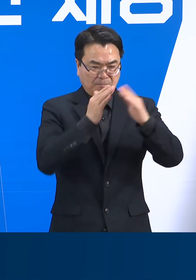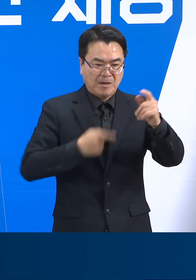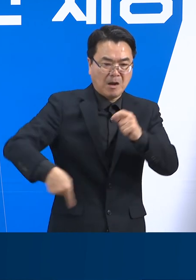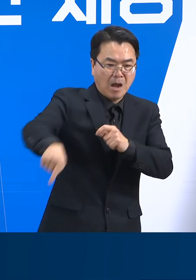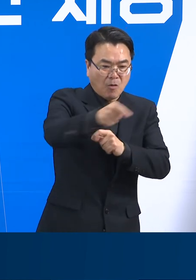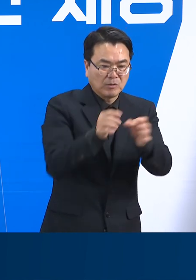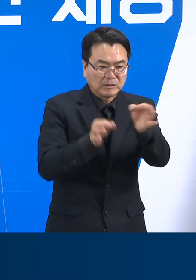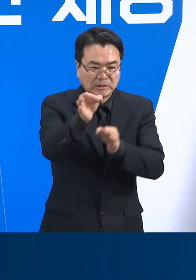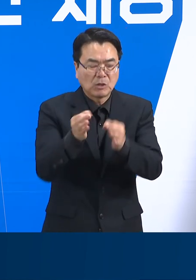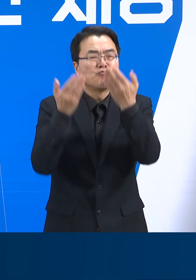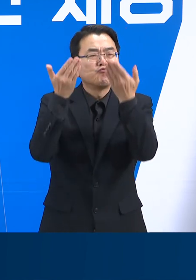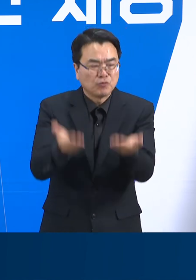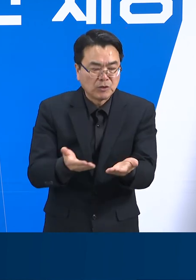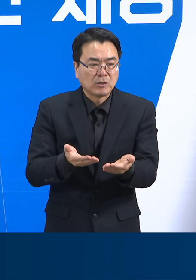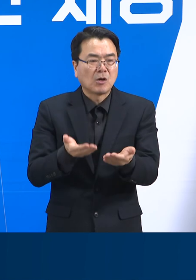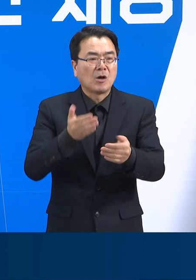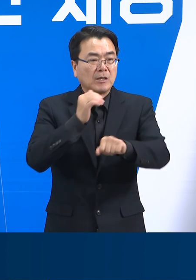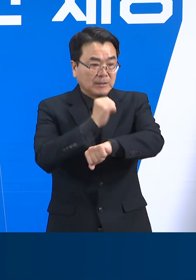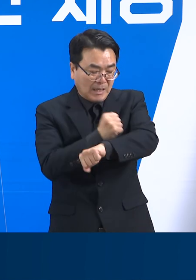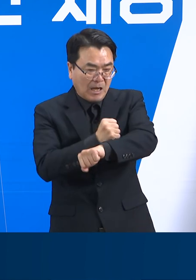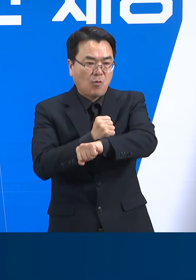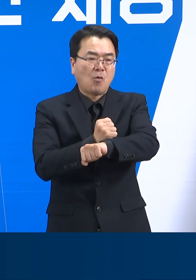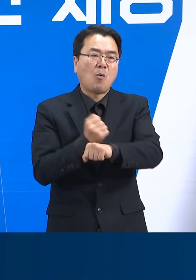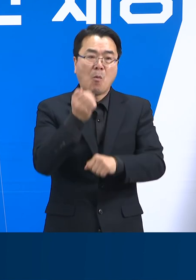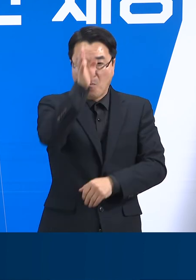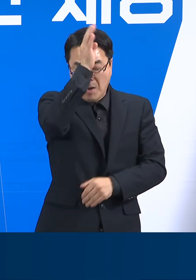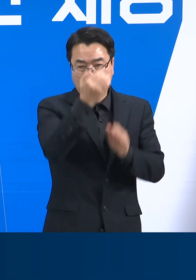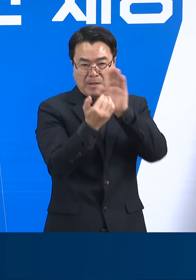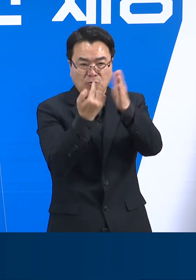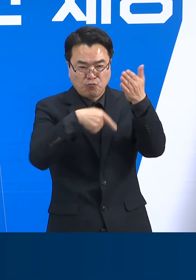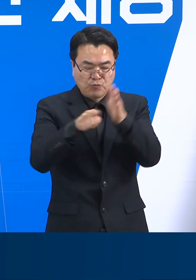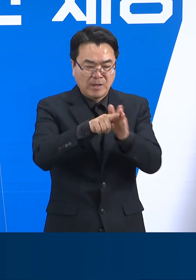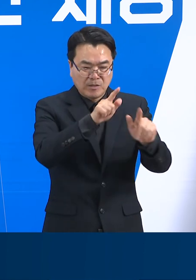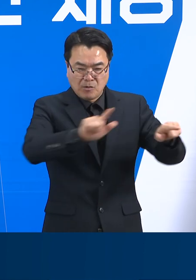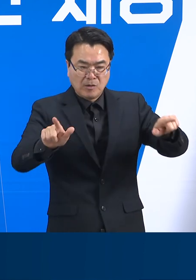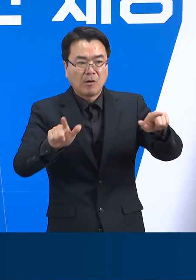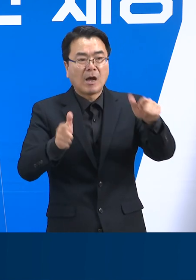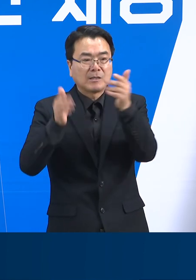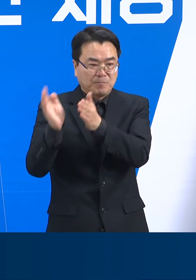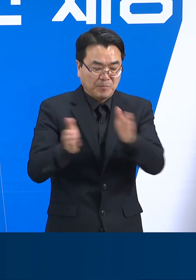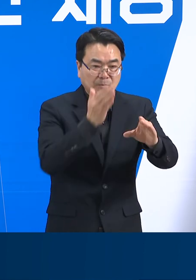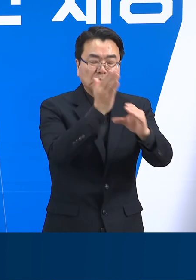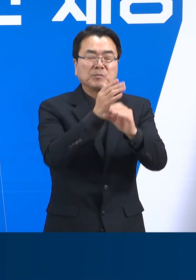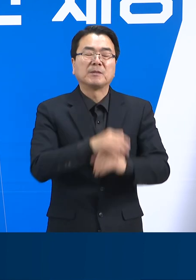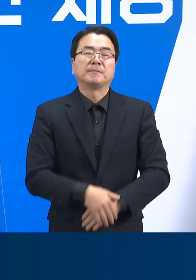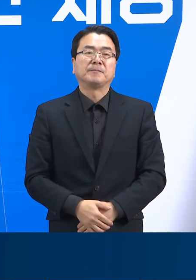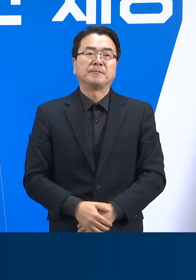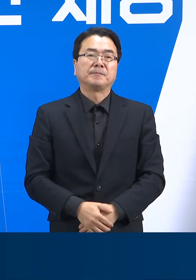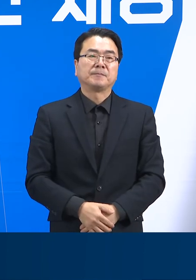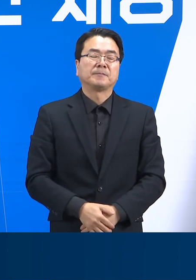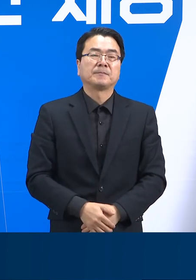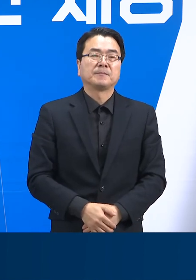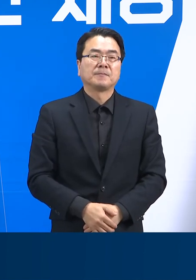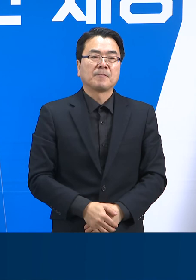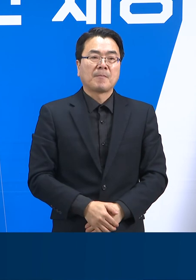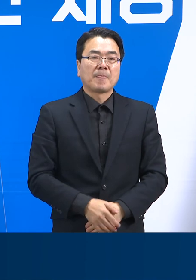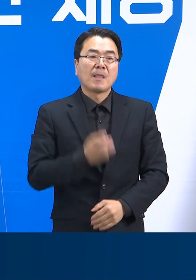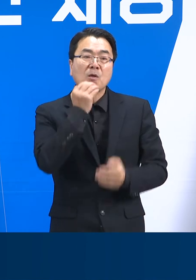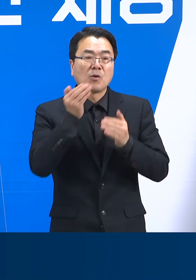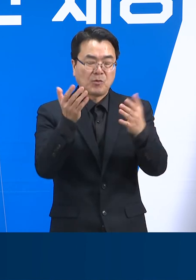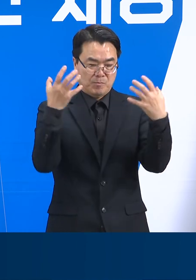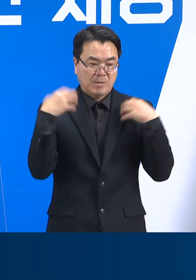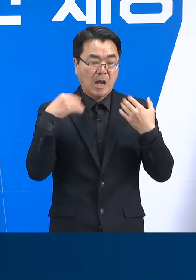실시, 위생업소 방역 수칙 점검 등 감염 예방을 위한 조치도 시행하고 있습니다. 경기도는